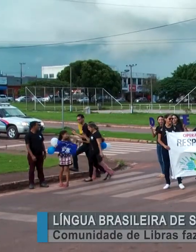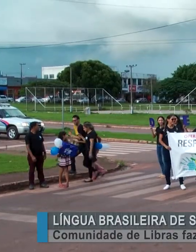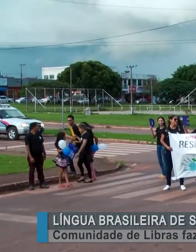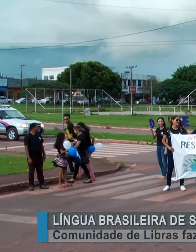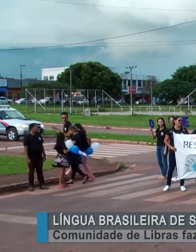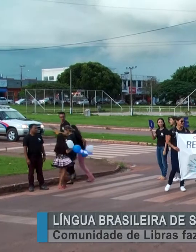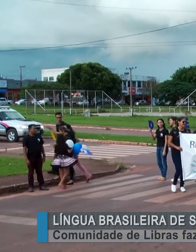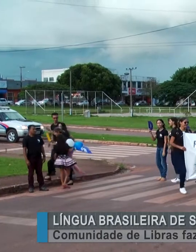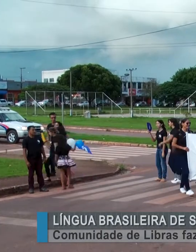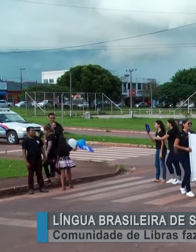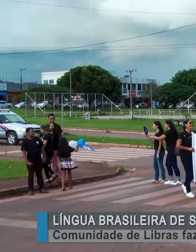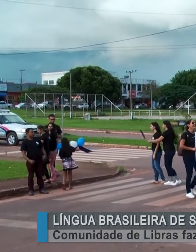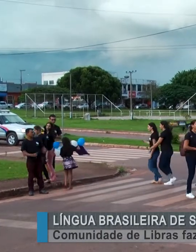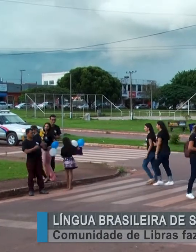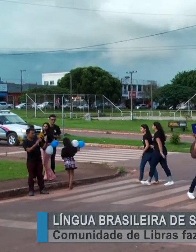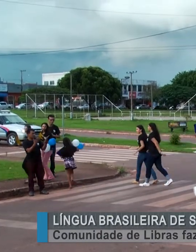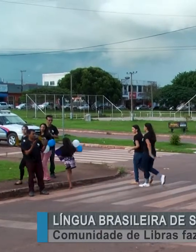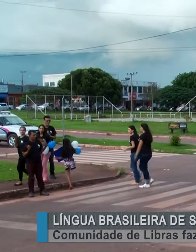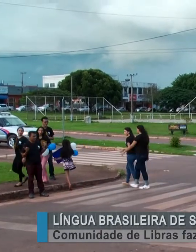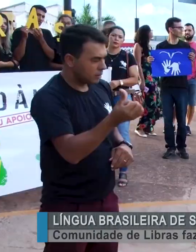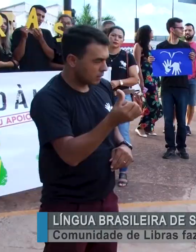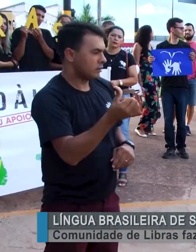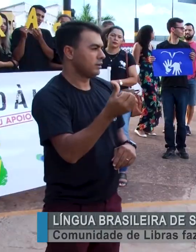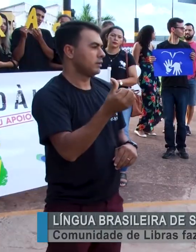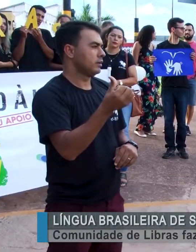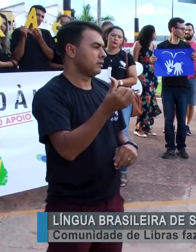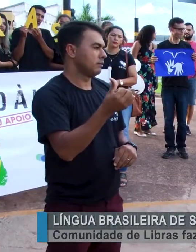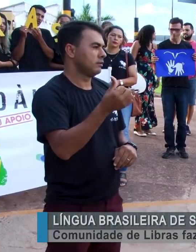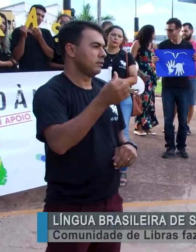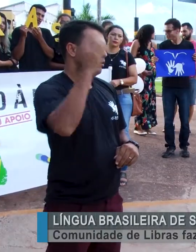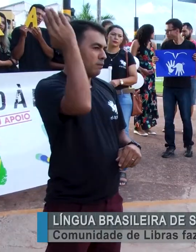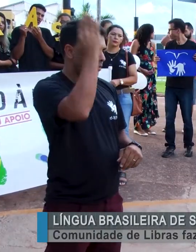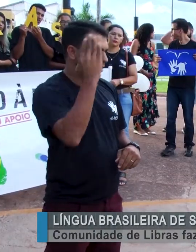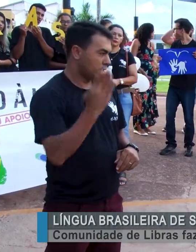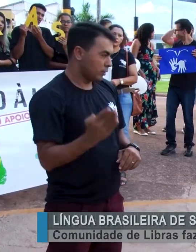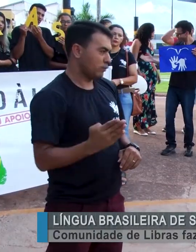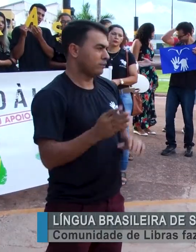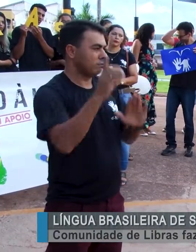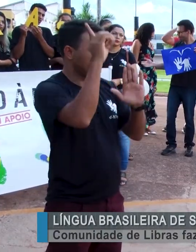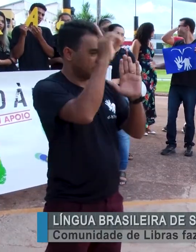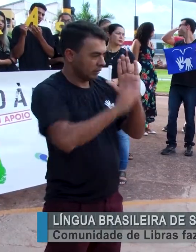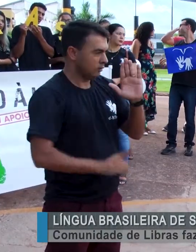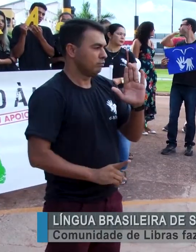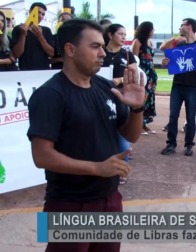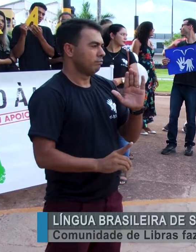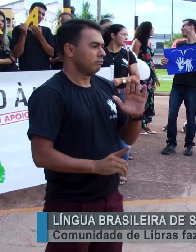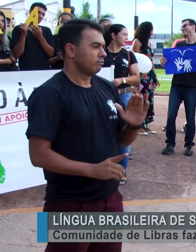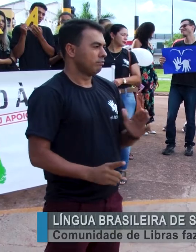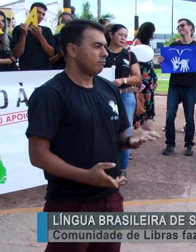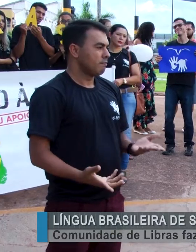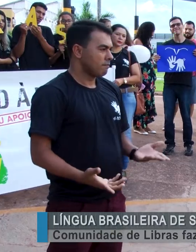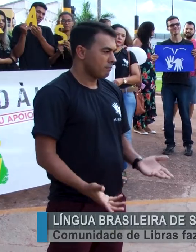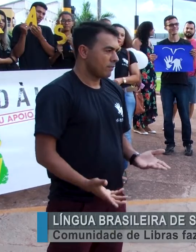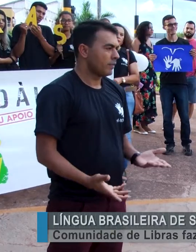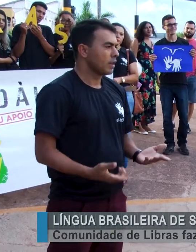linguagem de sinais. A lei número 10.436 que nós estamos comemorando, uma lei nacional, decreto nacional, né?